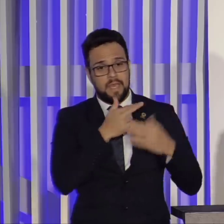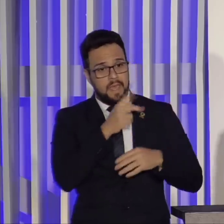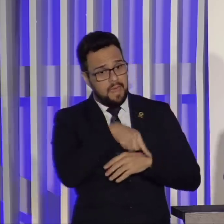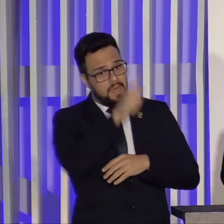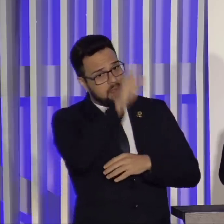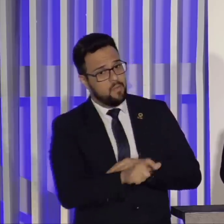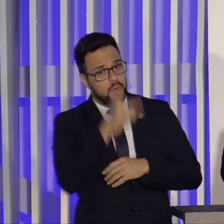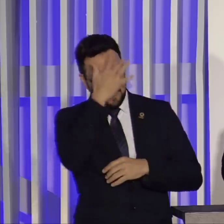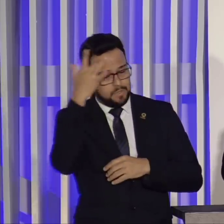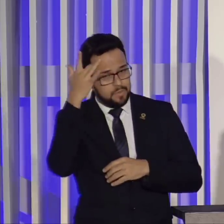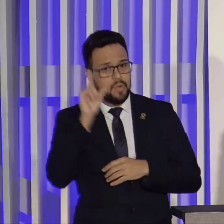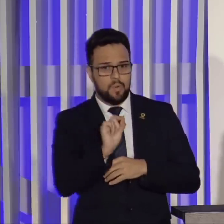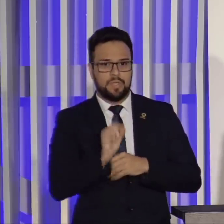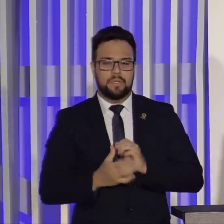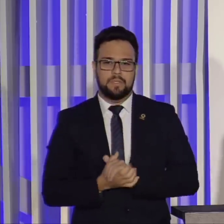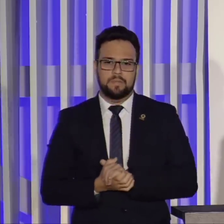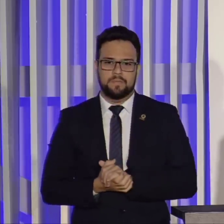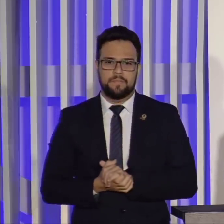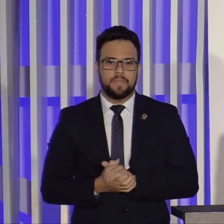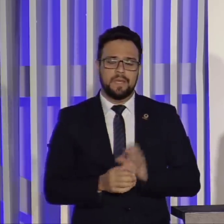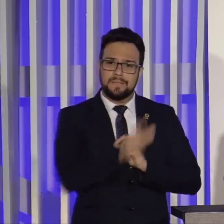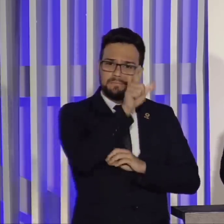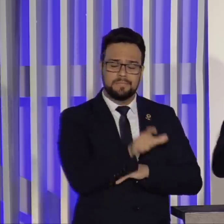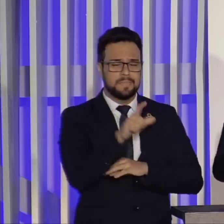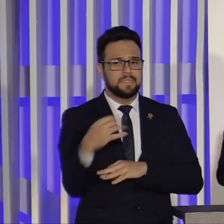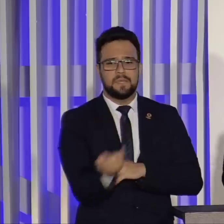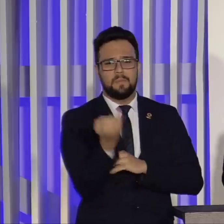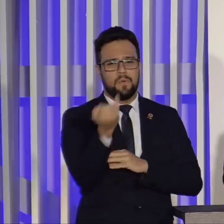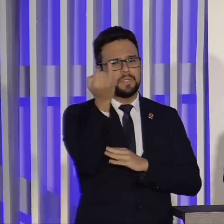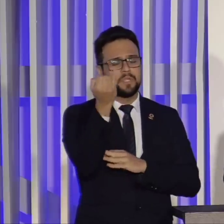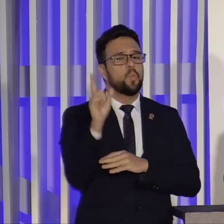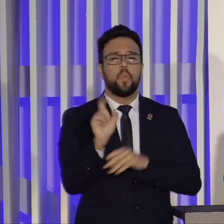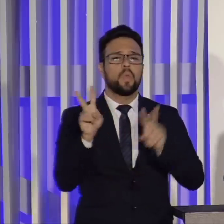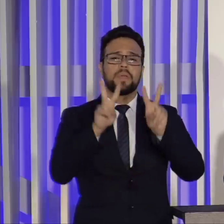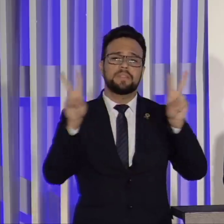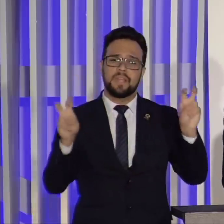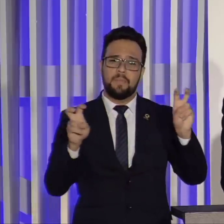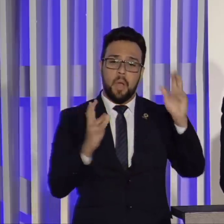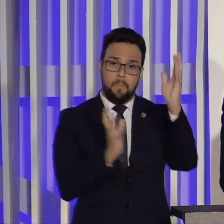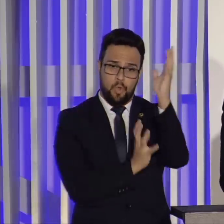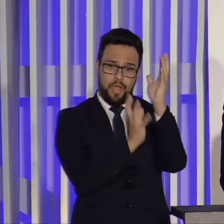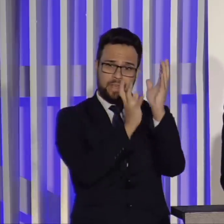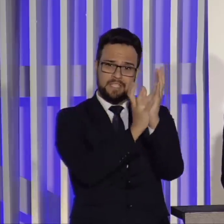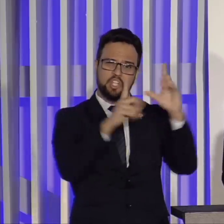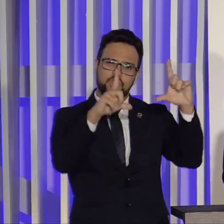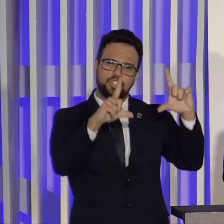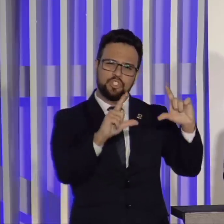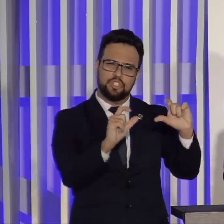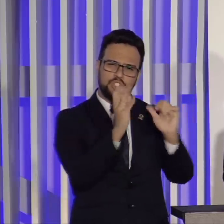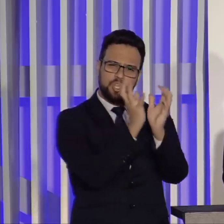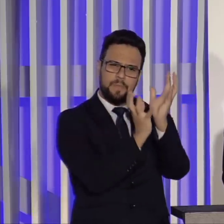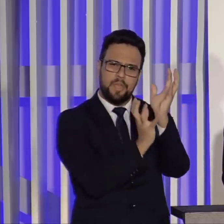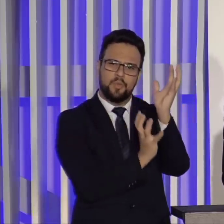que é extremamente importante nessa questão da desburocratização, está sob o comando. Ele é